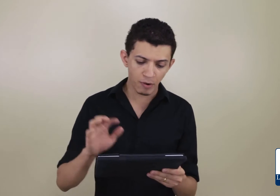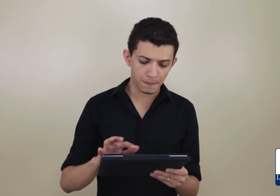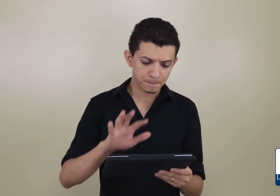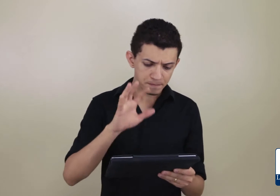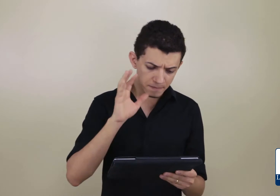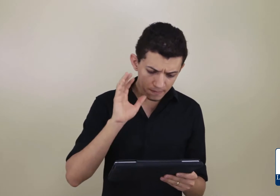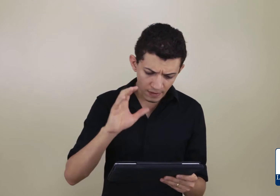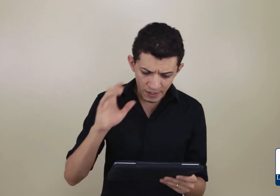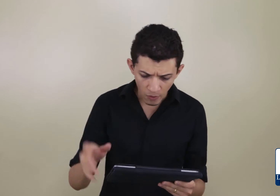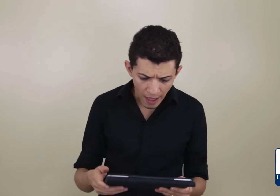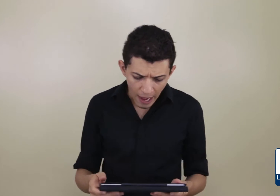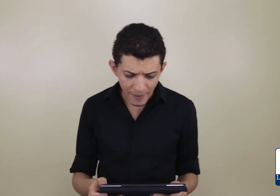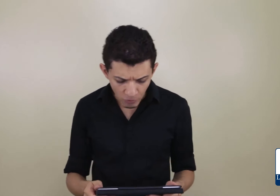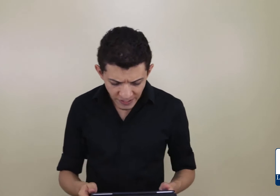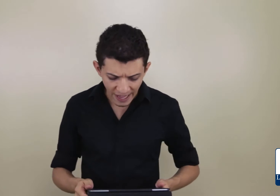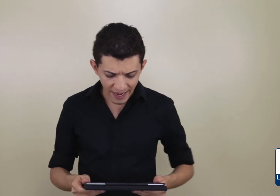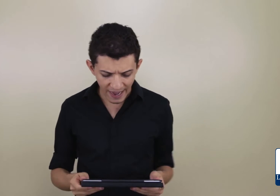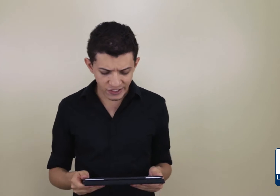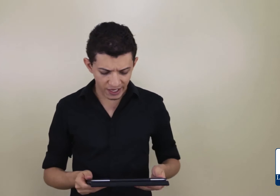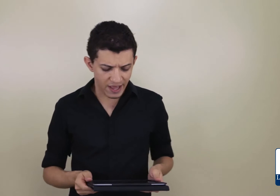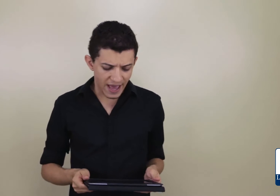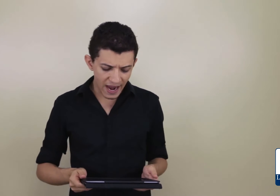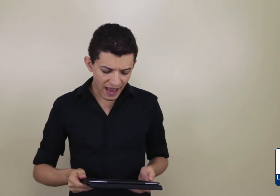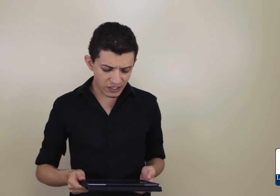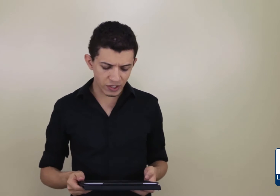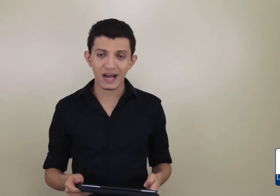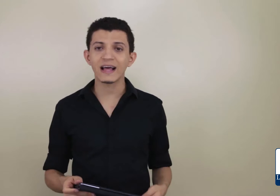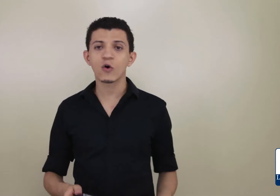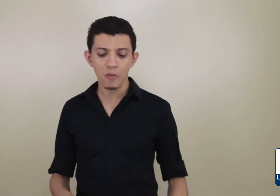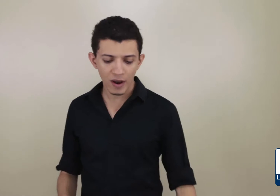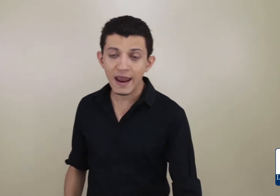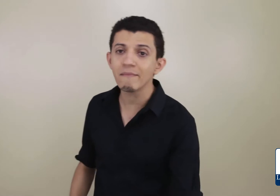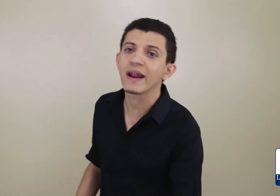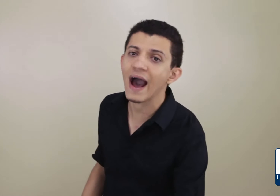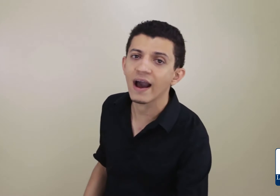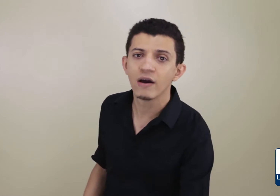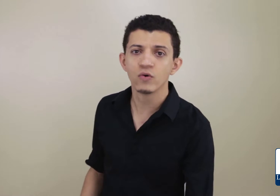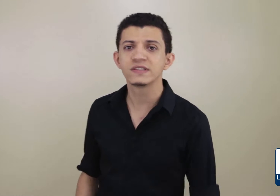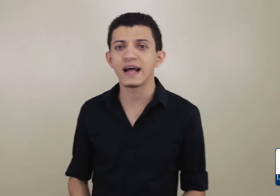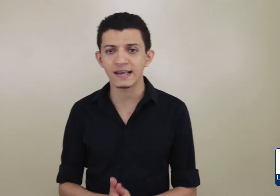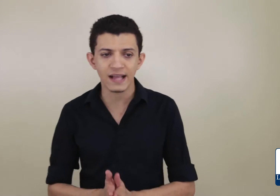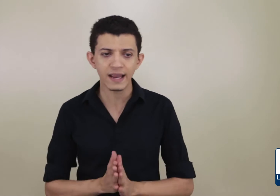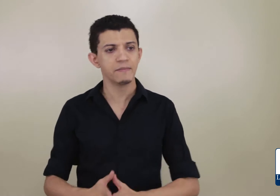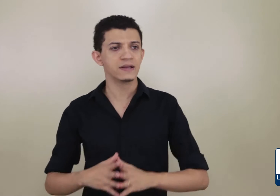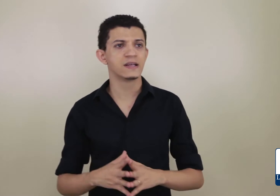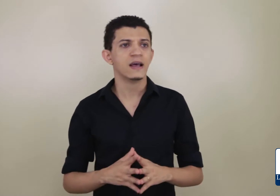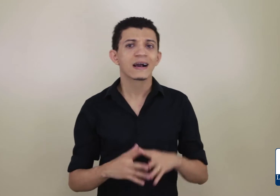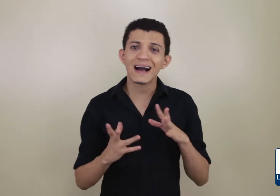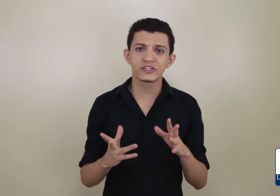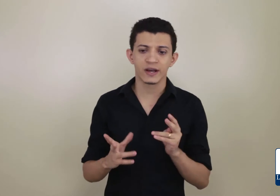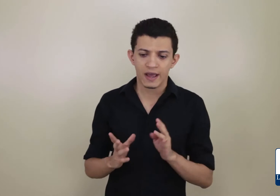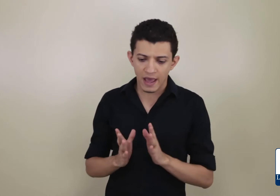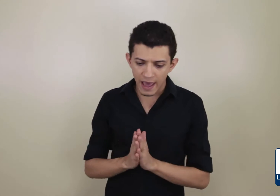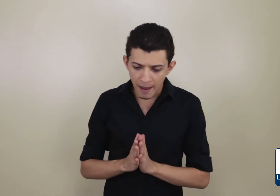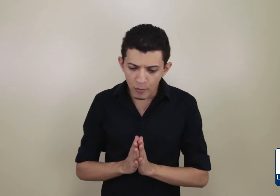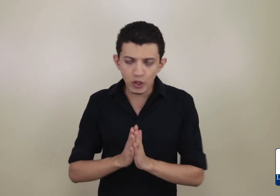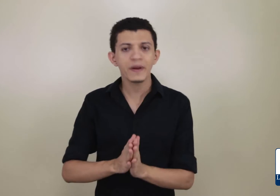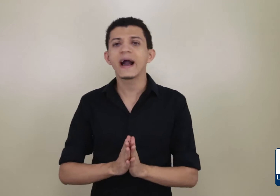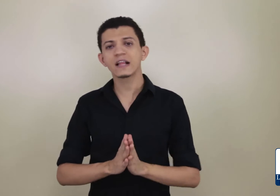Bom, então, a pergunta da Kátia, ela é relacionada a como lembrar os sinais da Libras. Kátia, muito obrigado